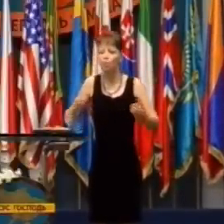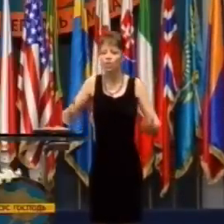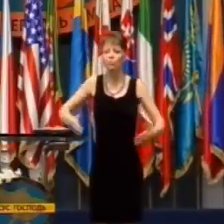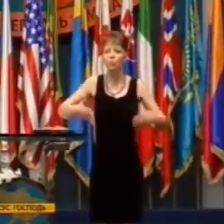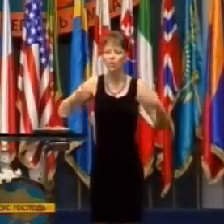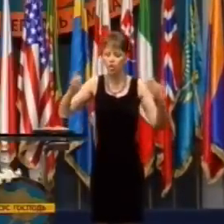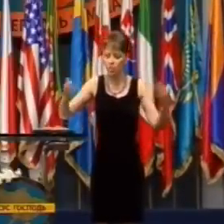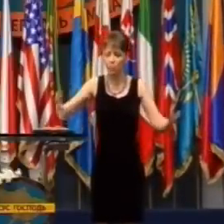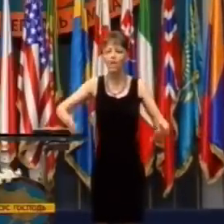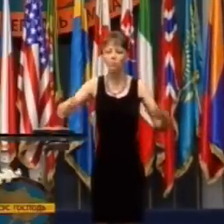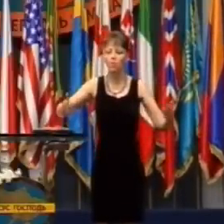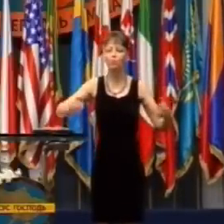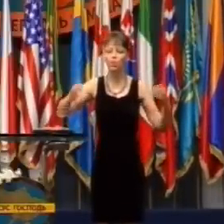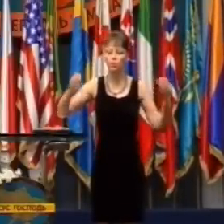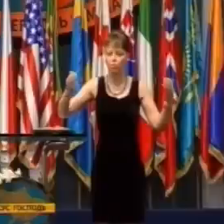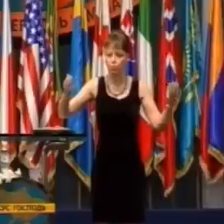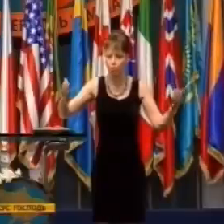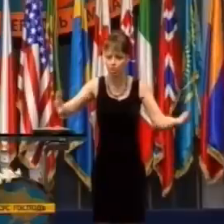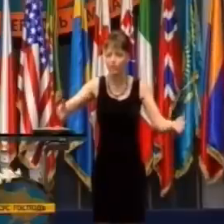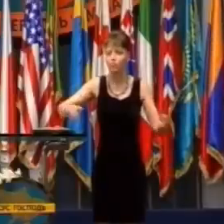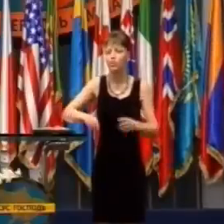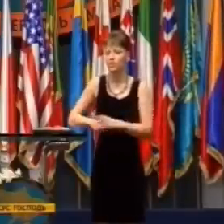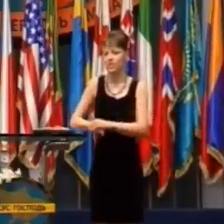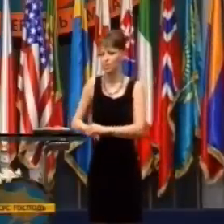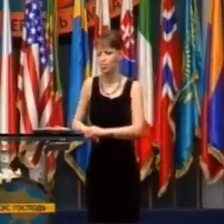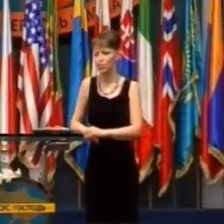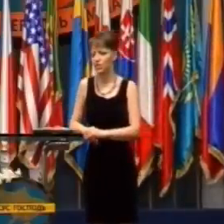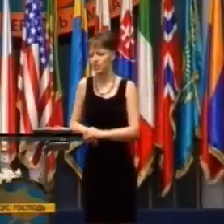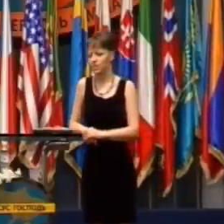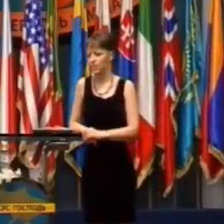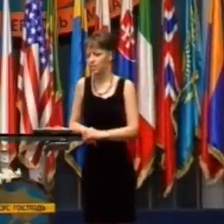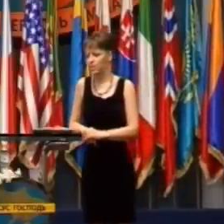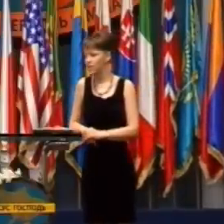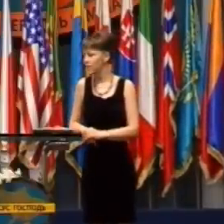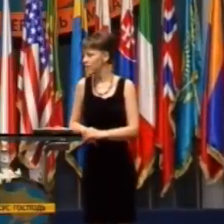že ťa môže použiť viacerými spôsobmi,